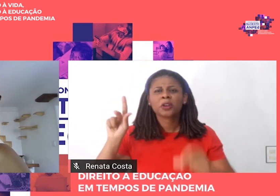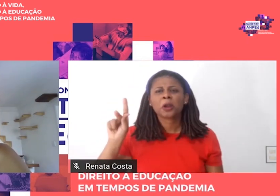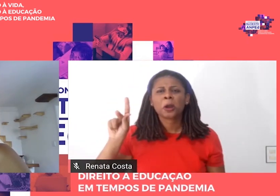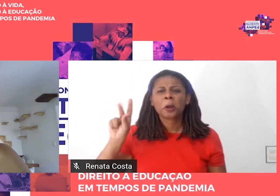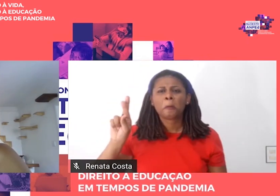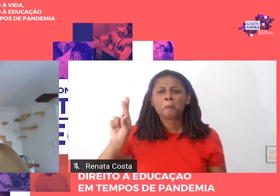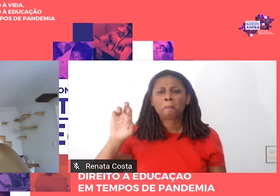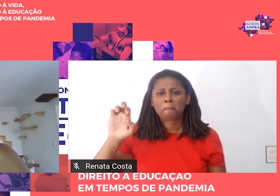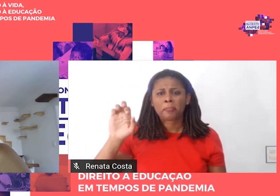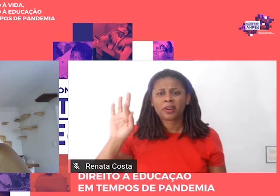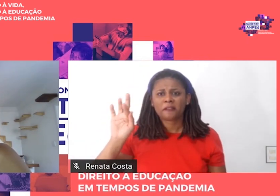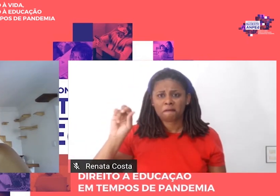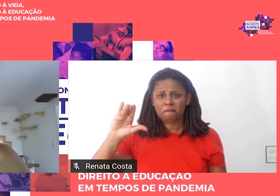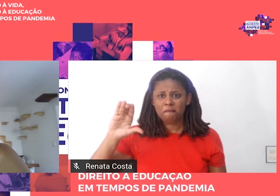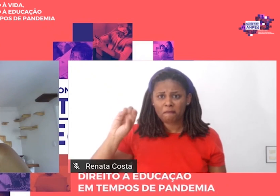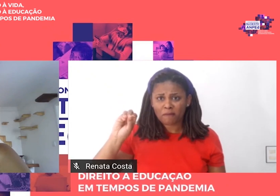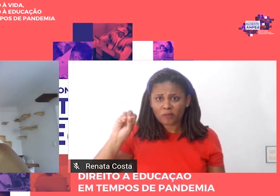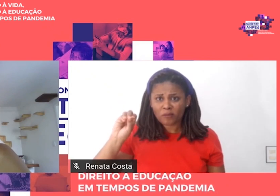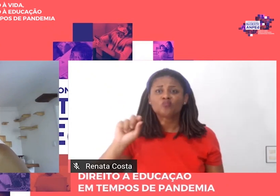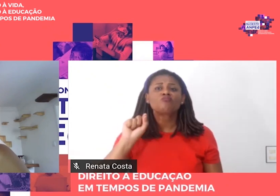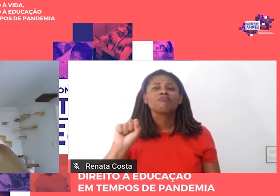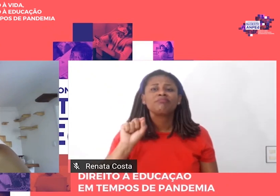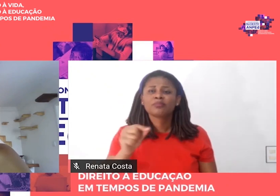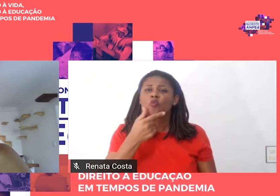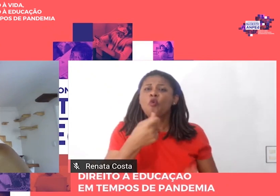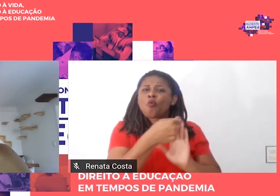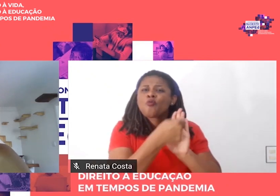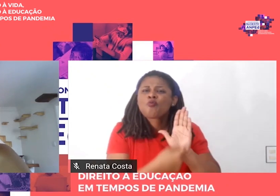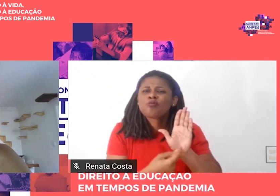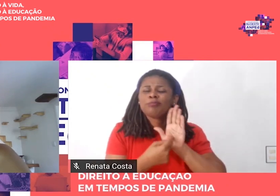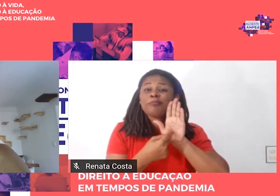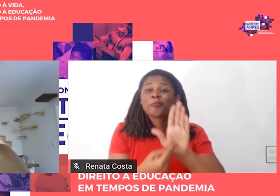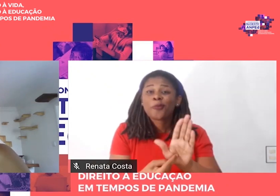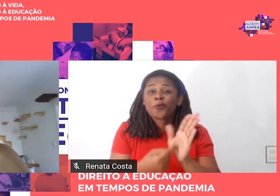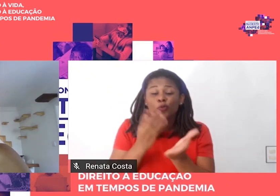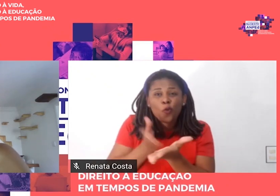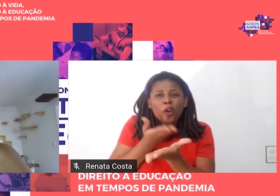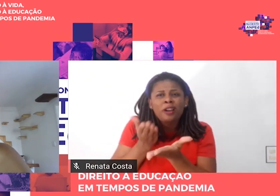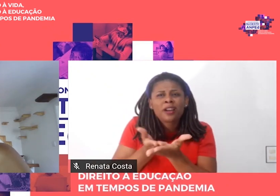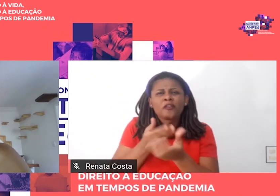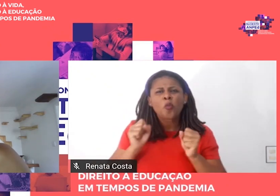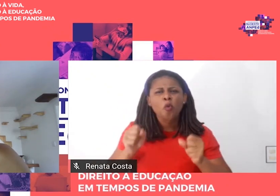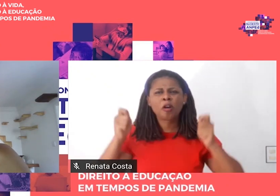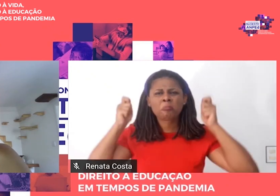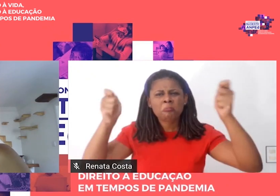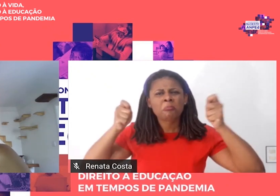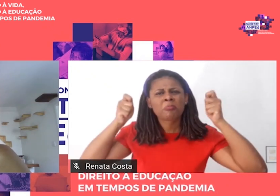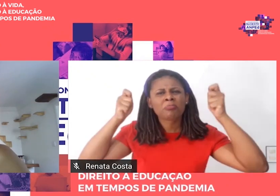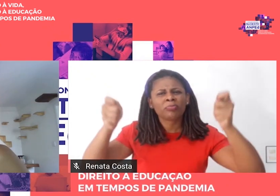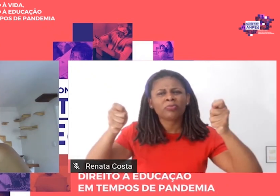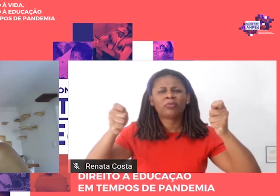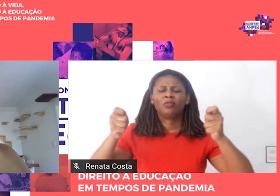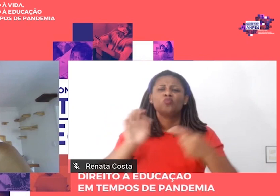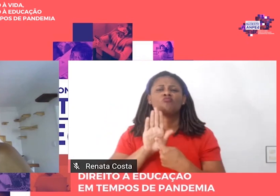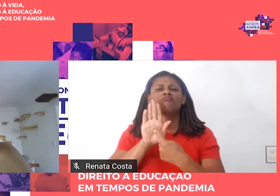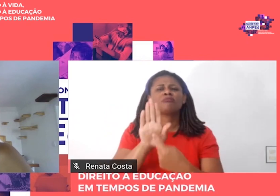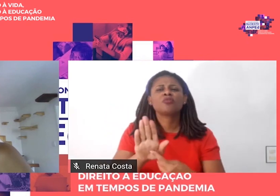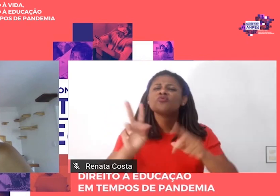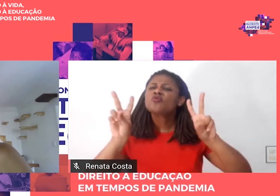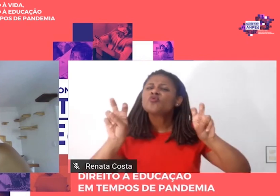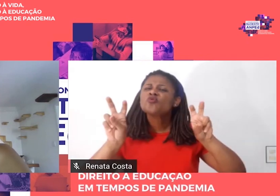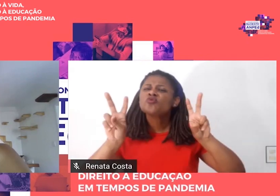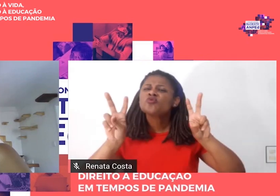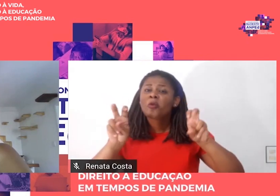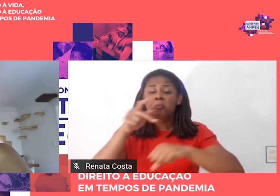que o livro pode ser considerado um manifesto de lançamento da pedagogia histórico-crítica, teoria